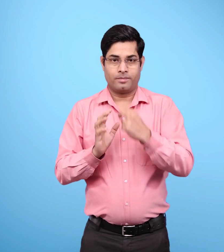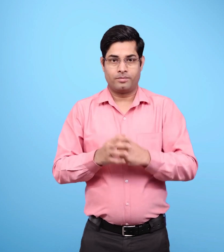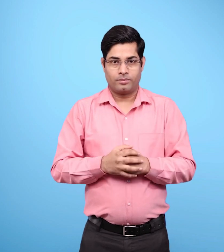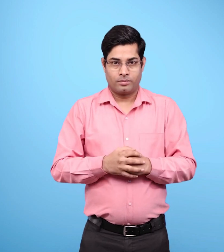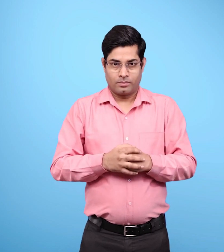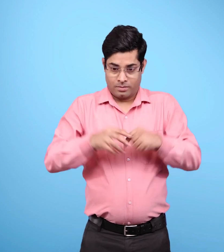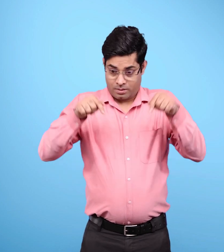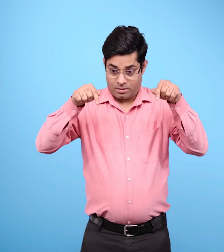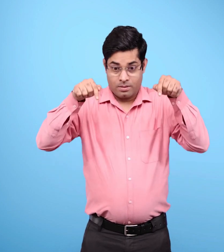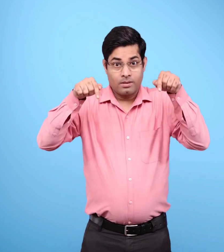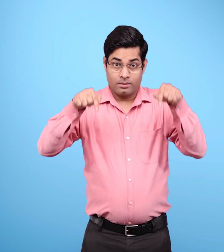दीरगवरित बनाएं